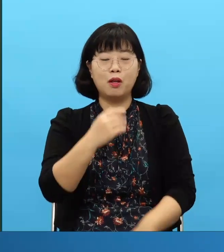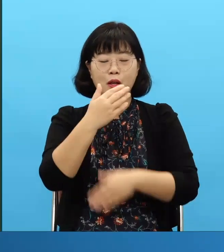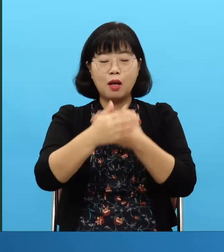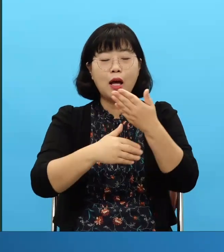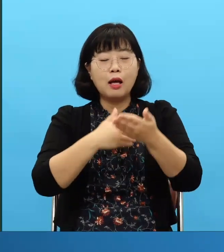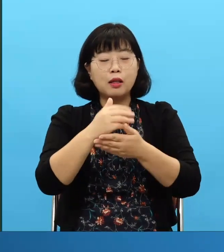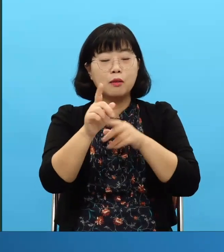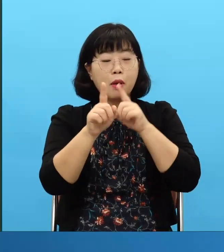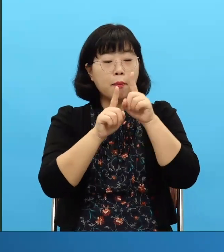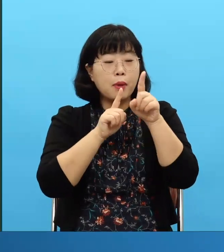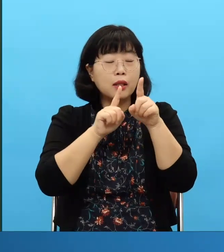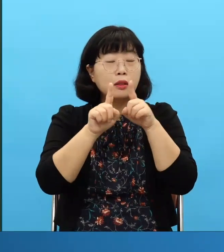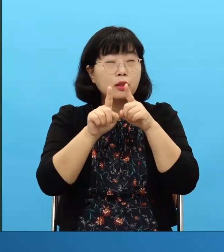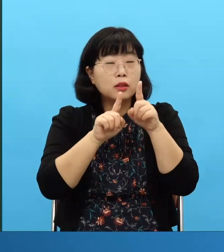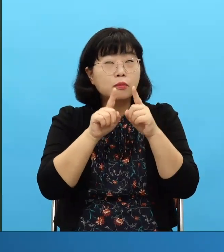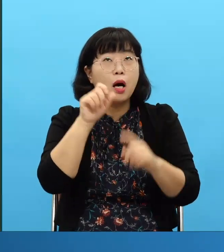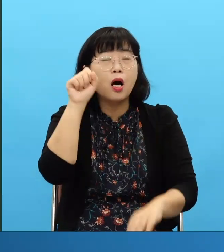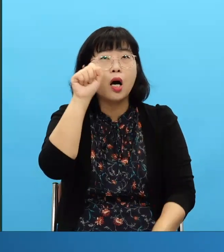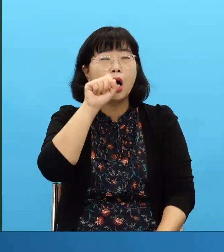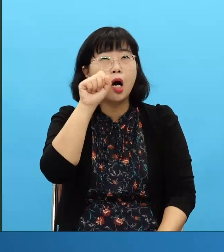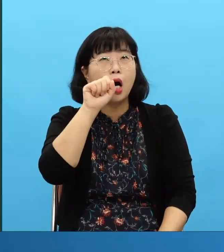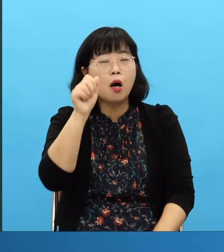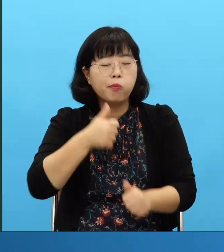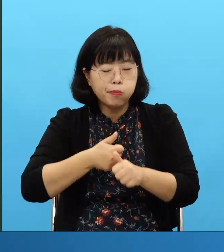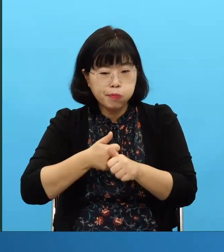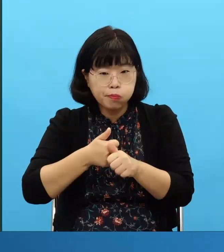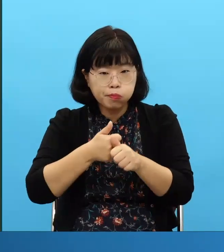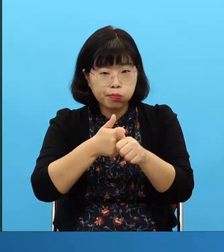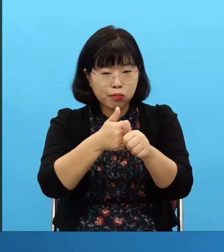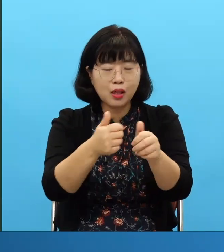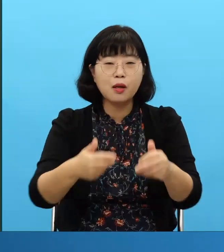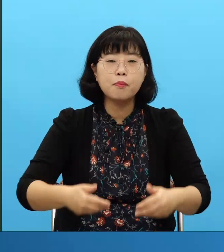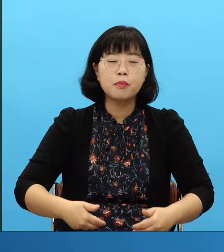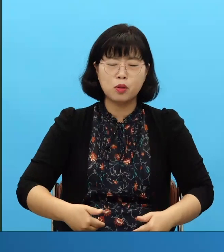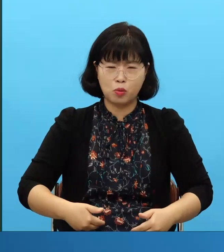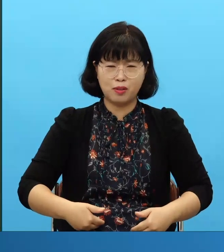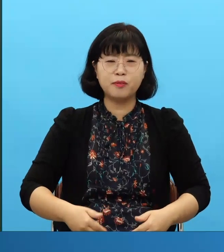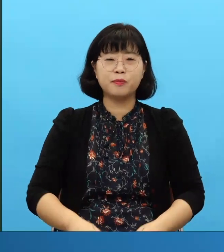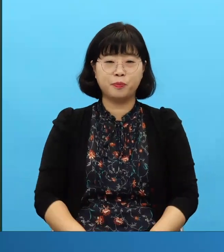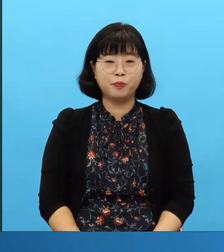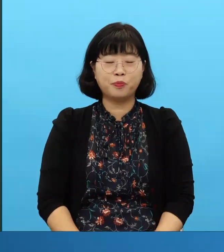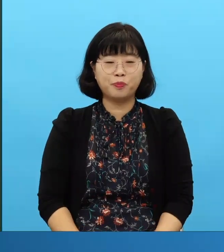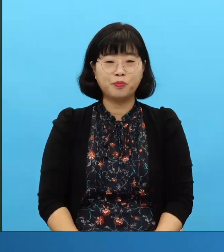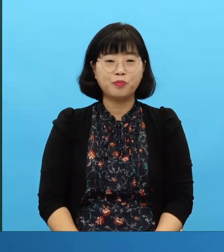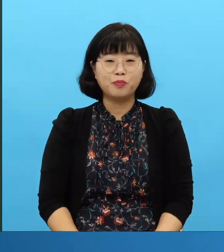no pueden salirse de la corriente de la palabra de Dios solamente deben de estar dentro de esa corriente